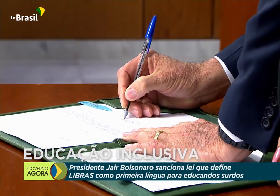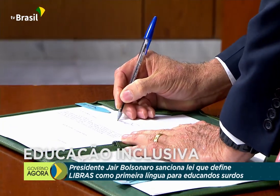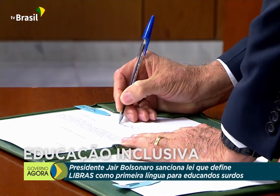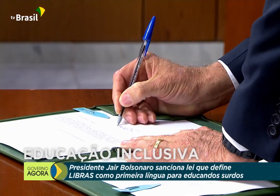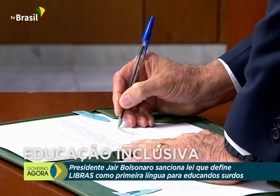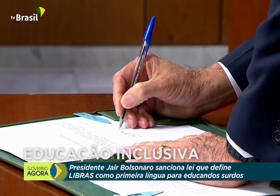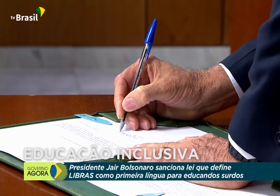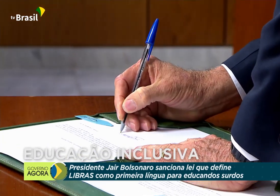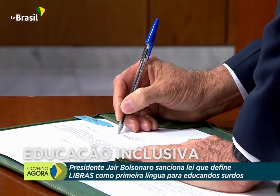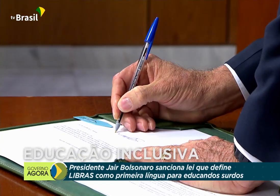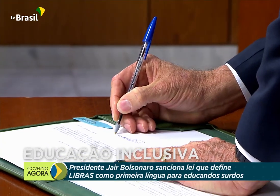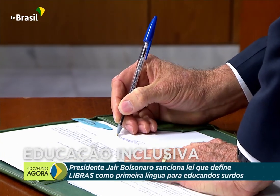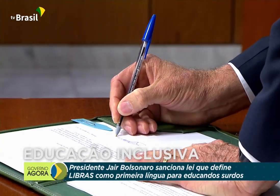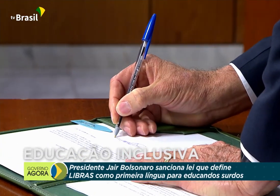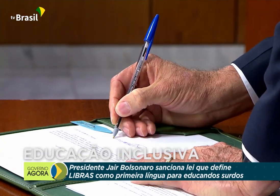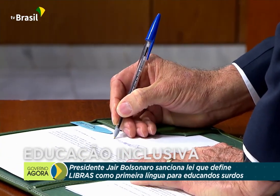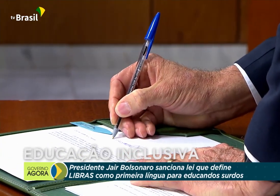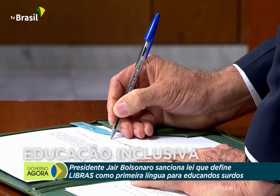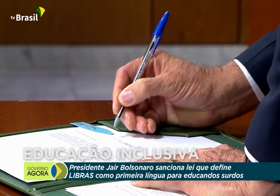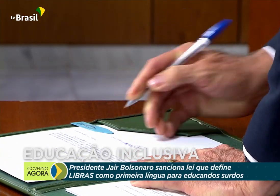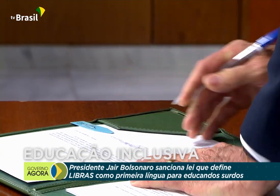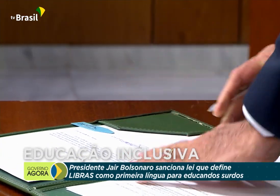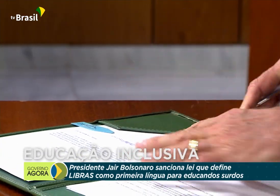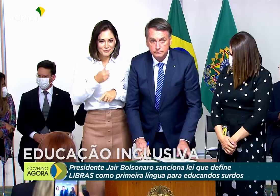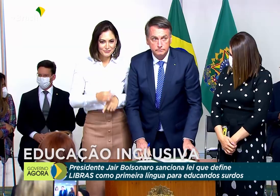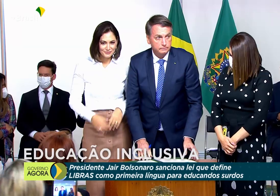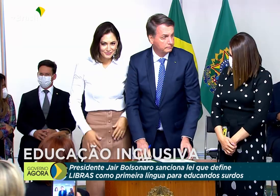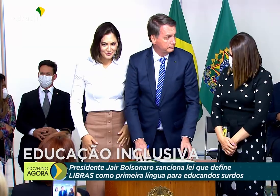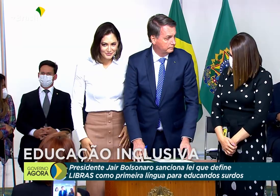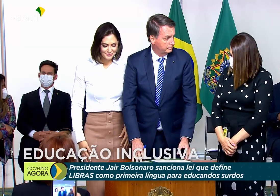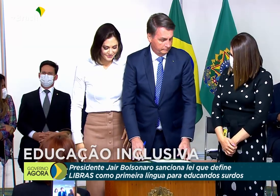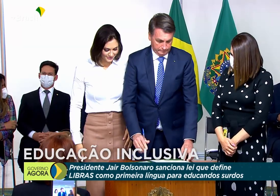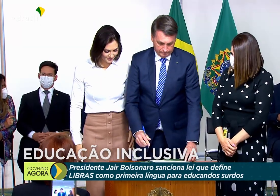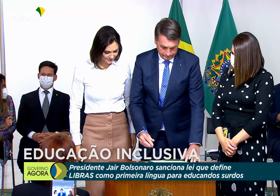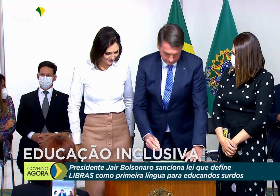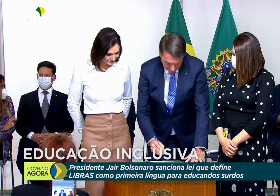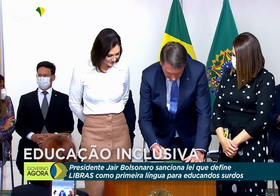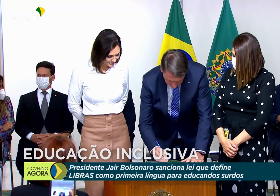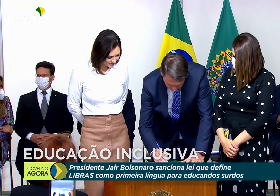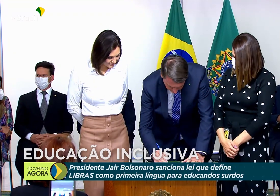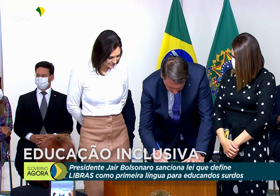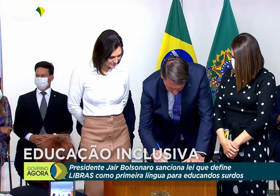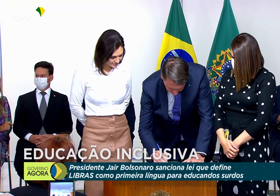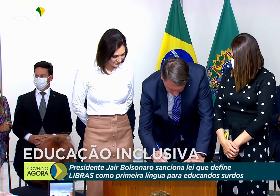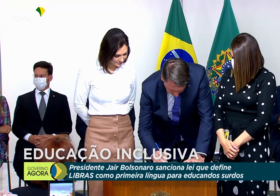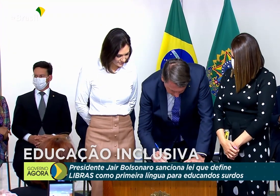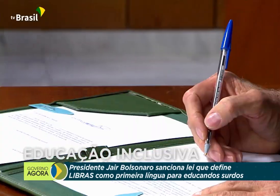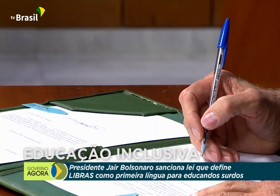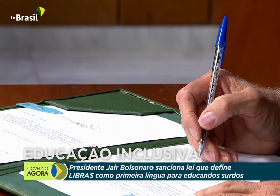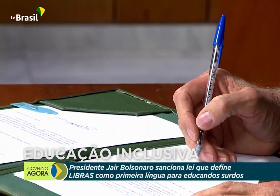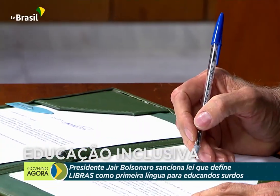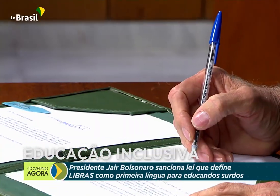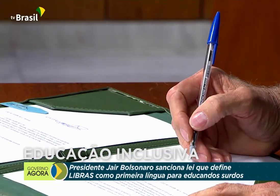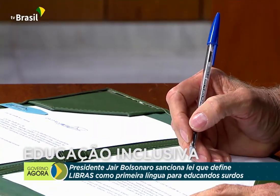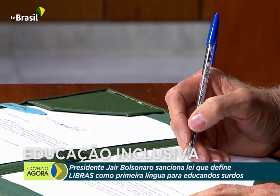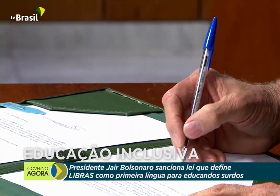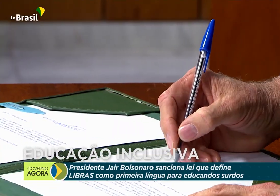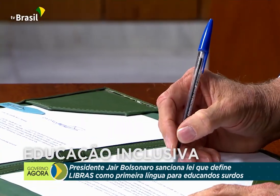O referido projeto estabelece novos itens na LDB para qualificar a